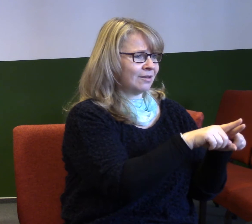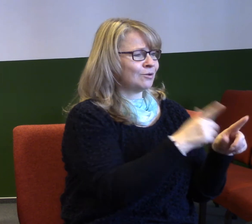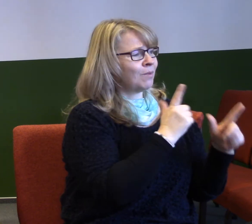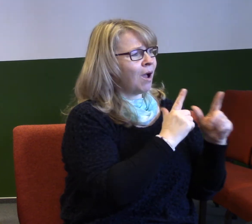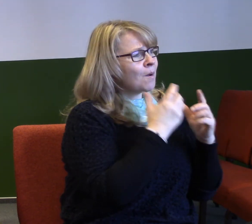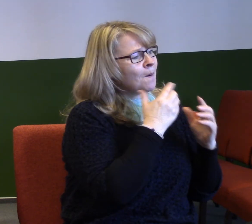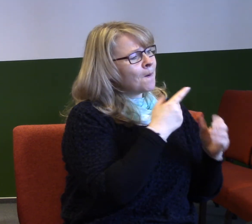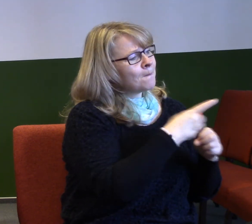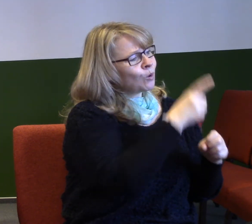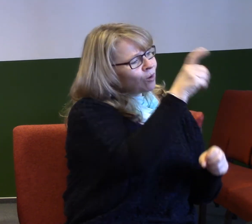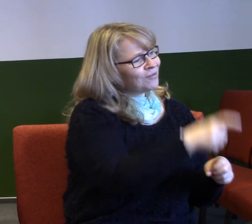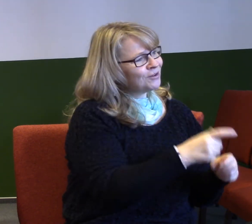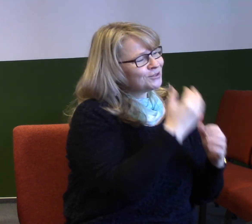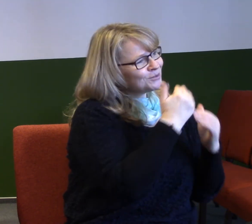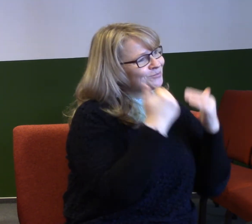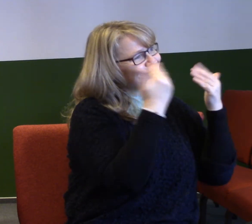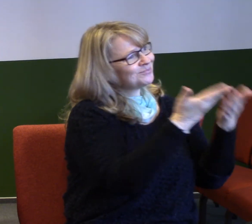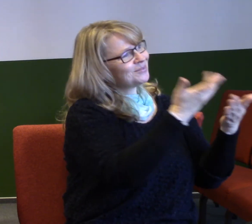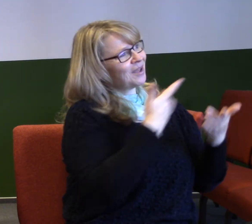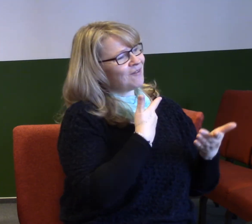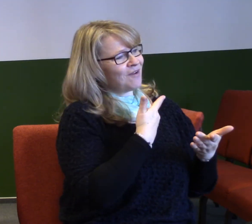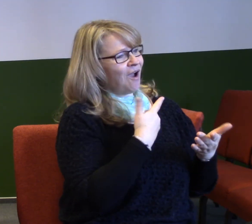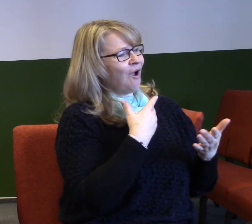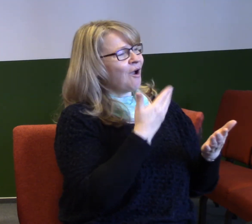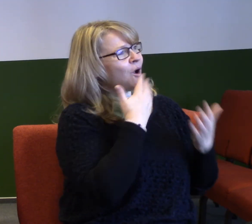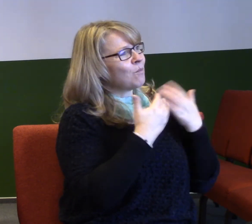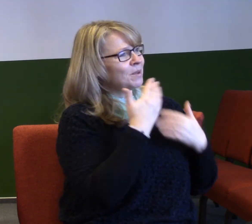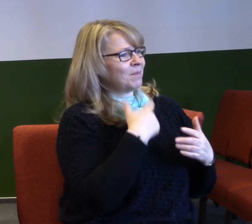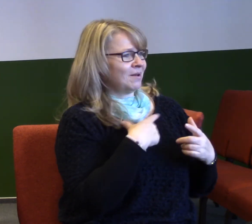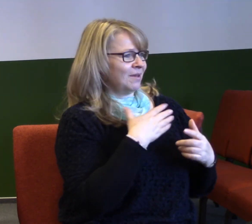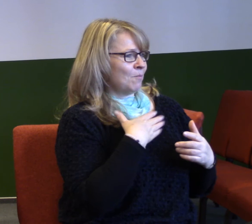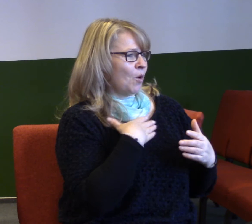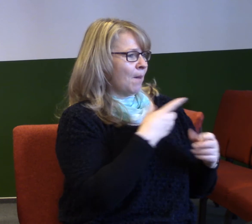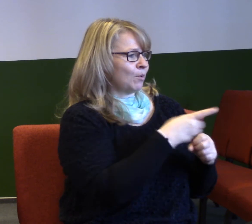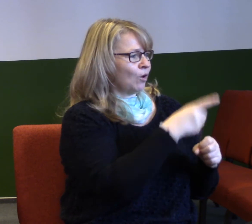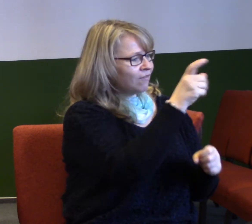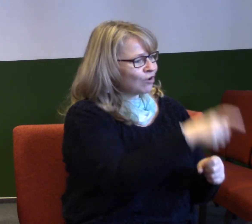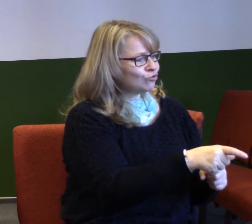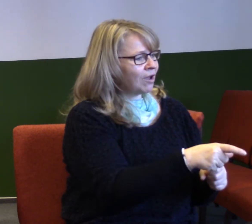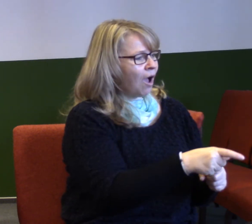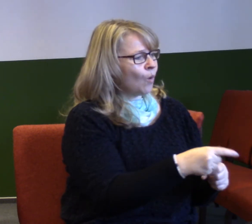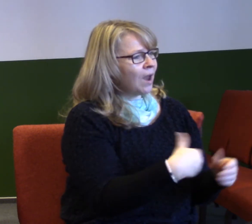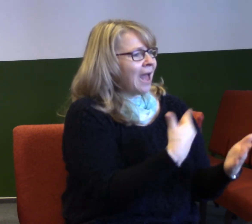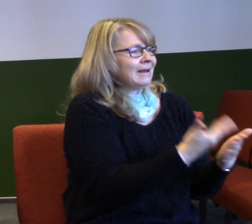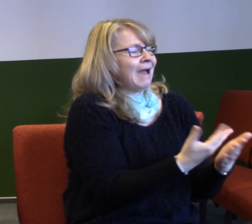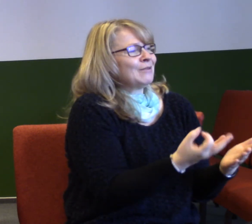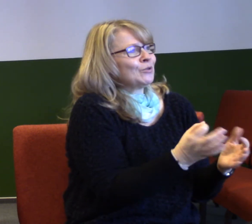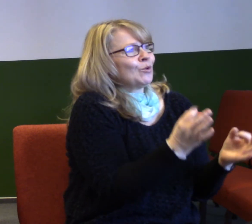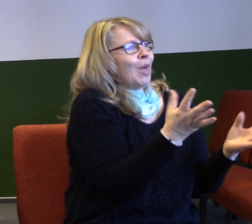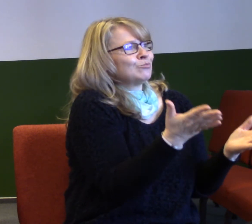která se na vás vždycky usměje, šáhne pod půl na jiné místo, dávám lepší kus masa a prostě, když máte špatný vztah,